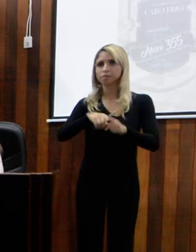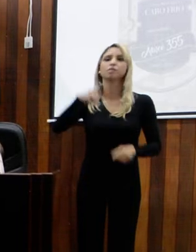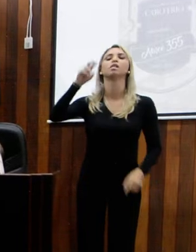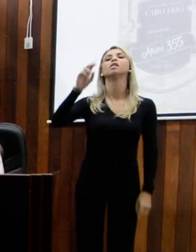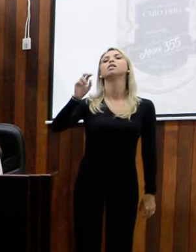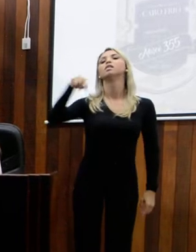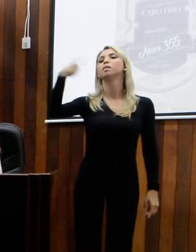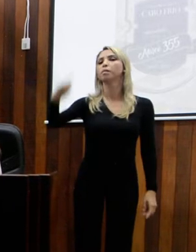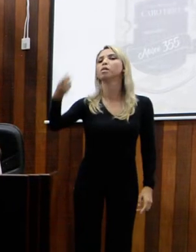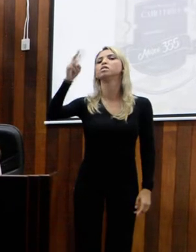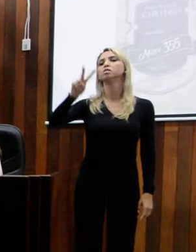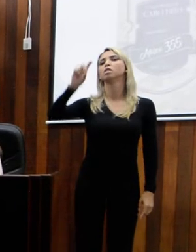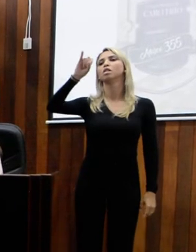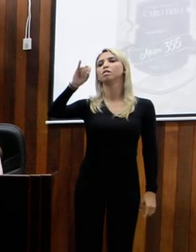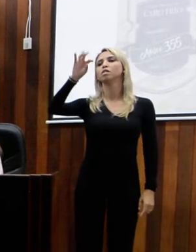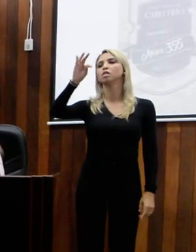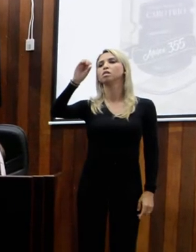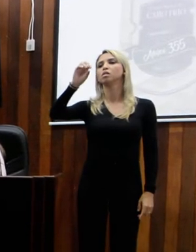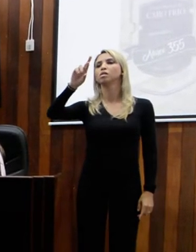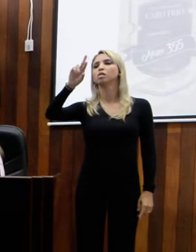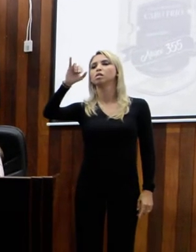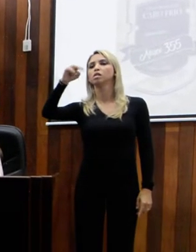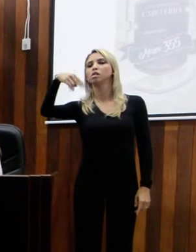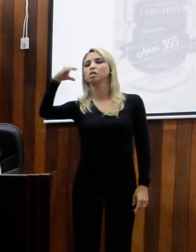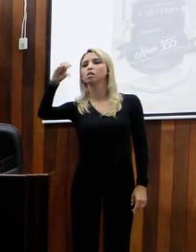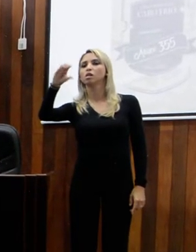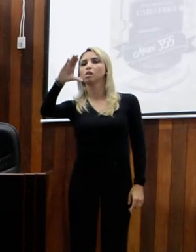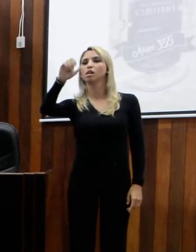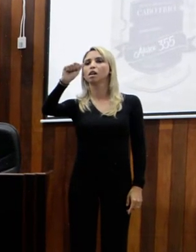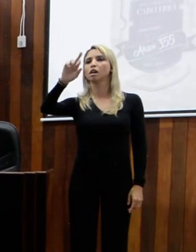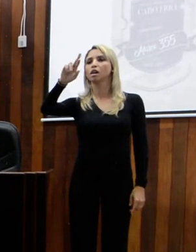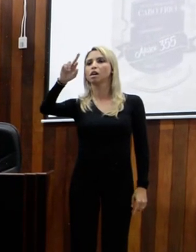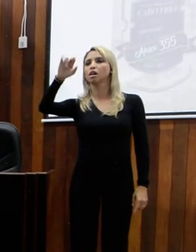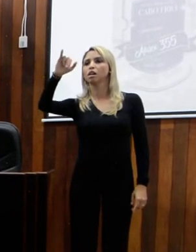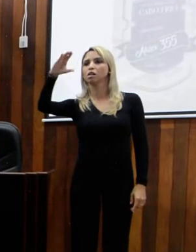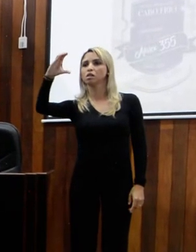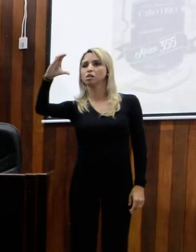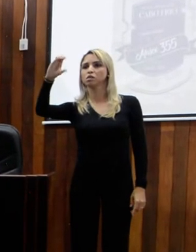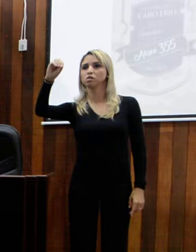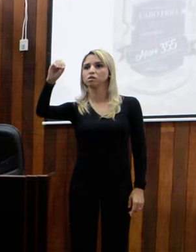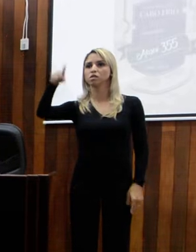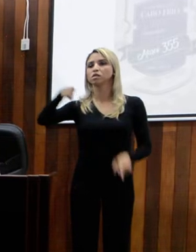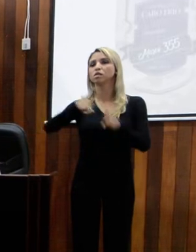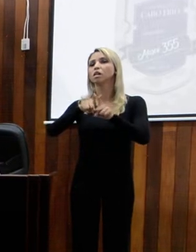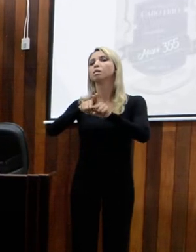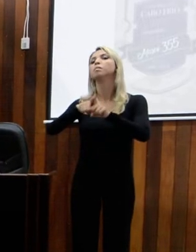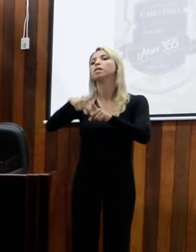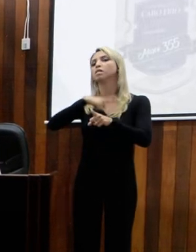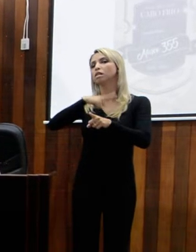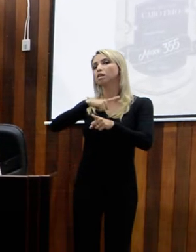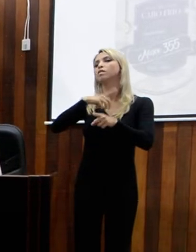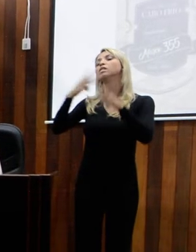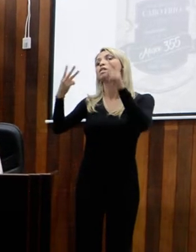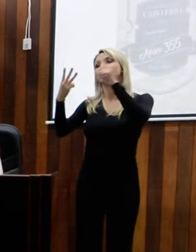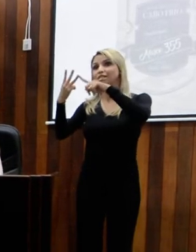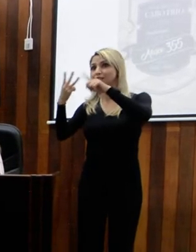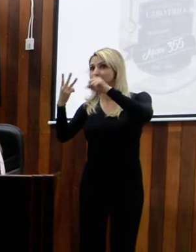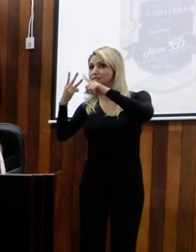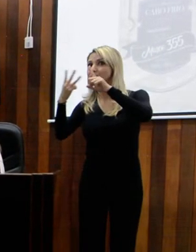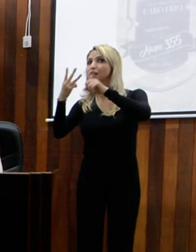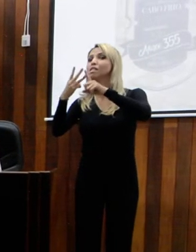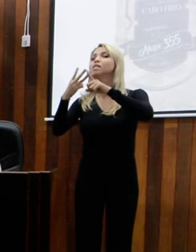em 73, ele tinha sido duas vezes suplente vereador de Mércio. Foi eleito na sua terceira tentativa de vereador.